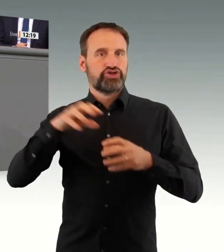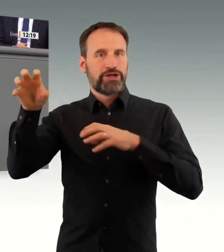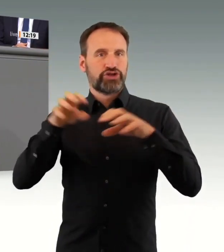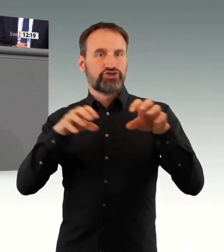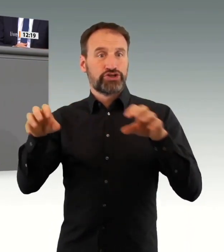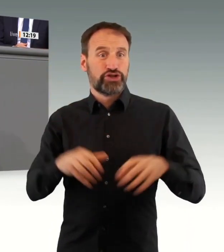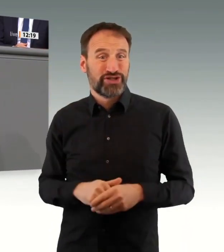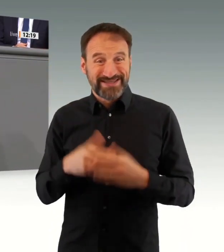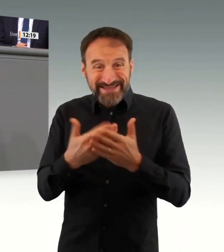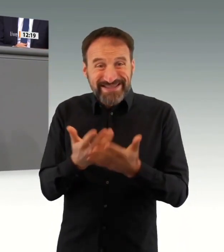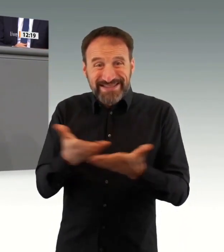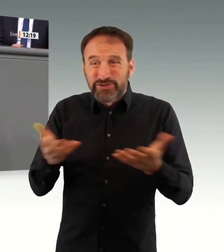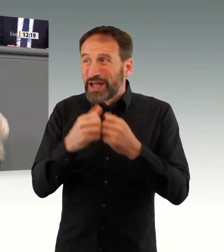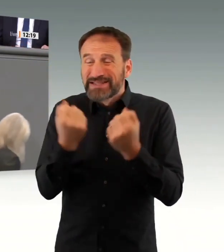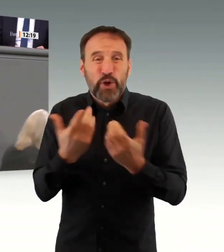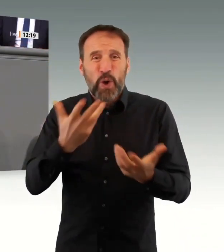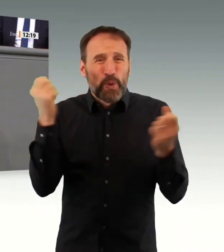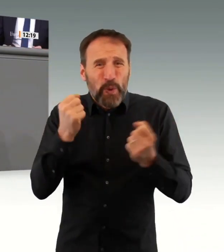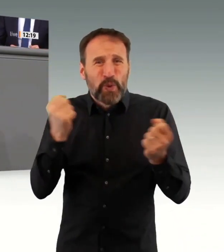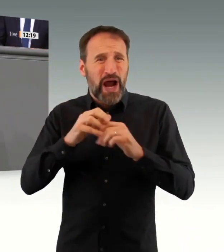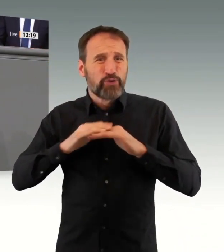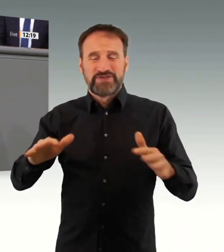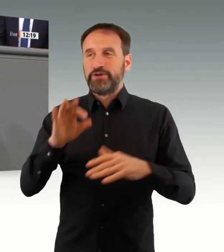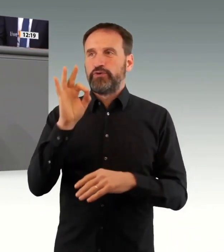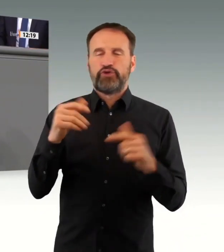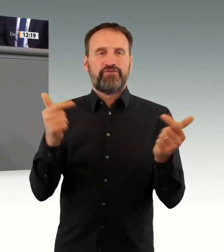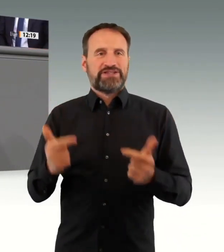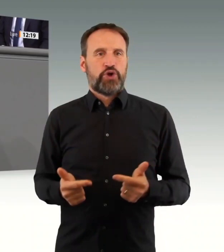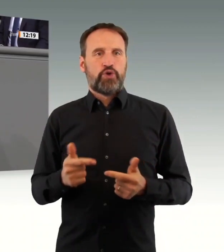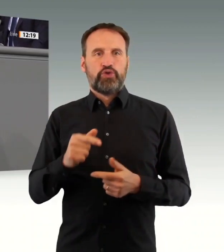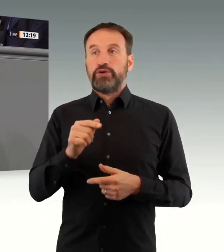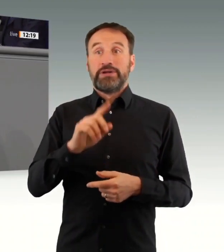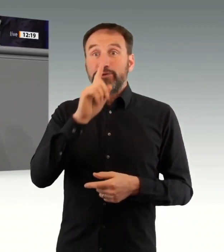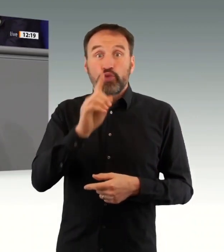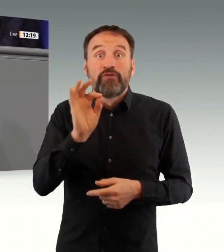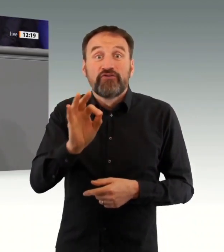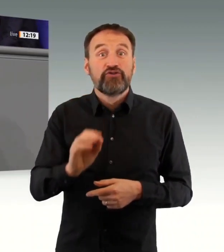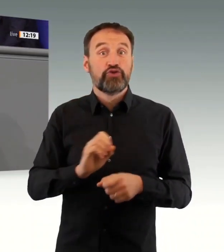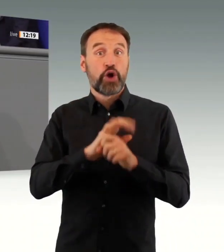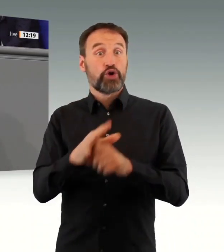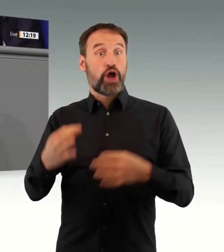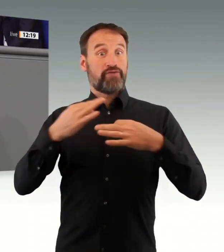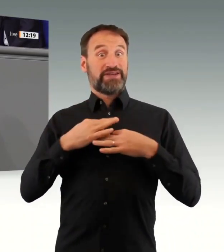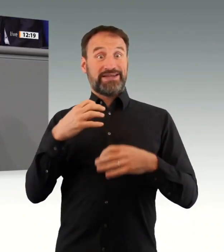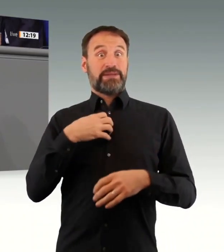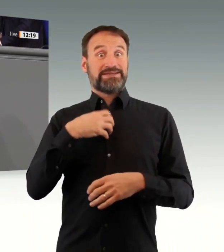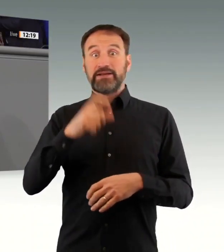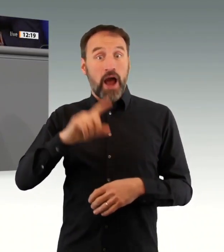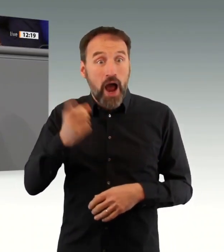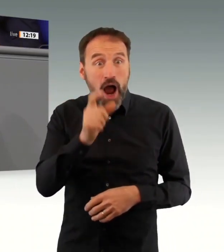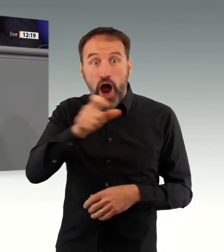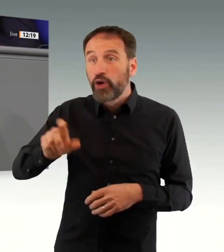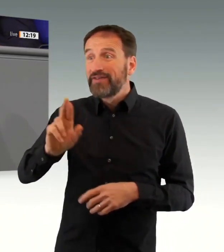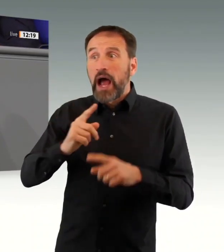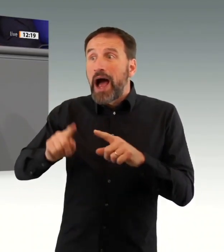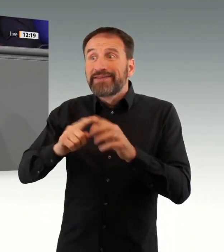die eingriffsintensiven Maßnahmen der epidemischen Lage da sind, aber schnell umsetzbar und effektiv sind zur